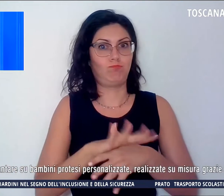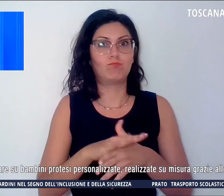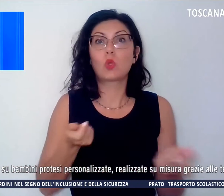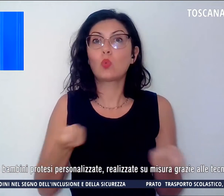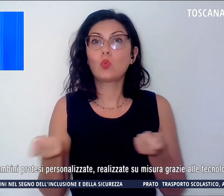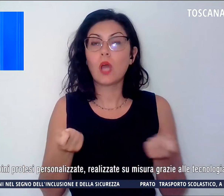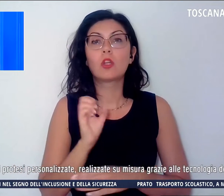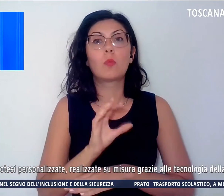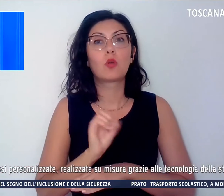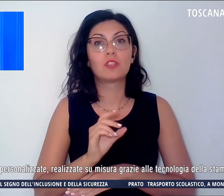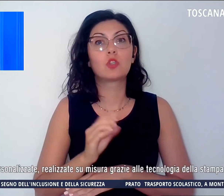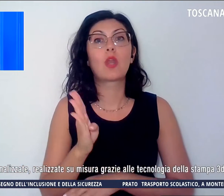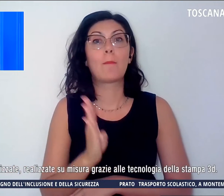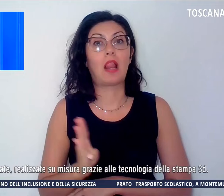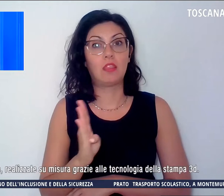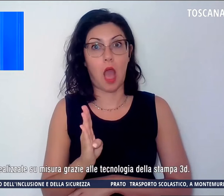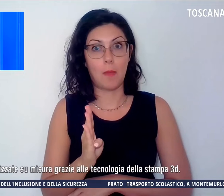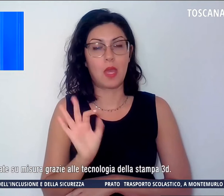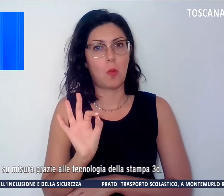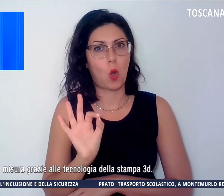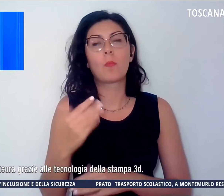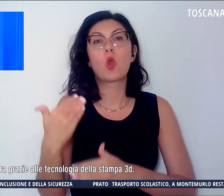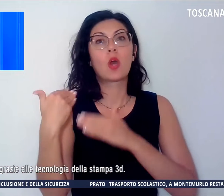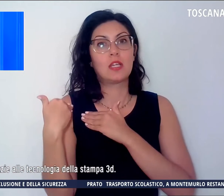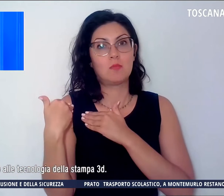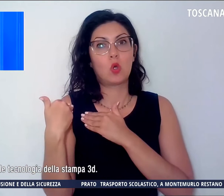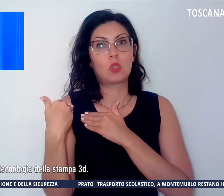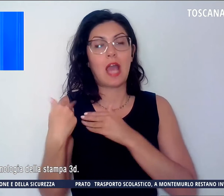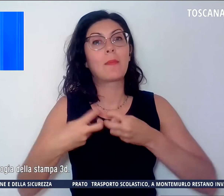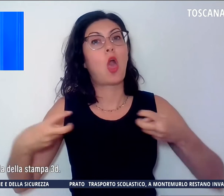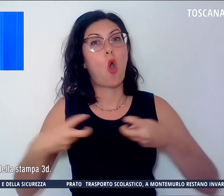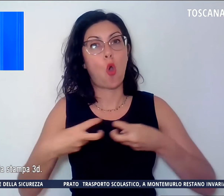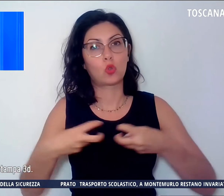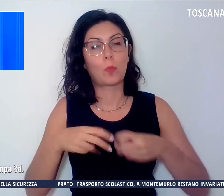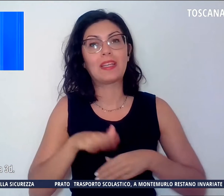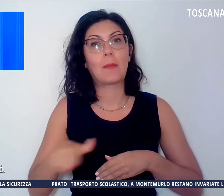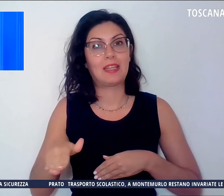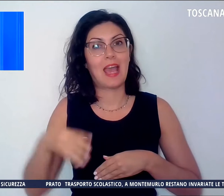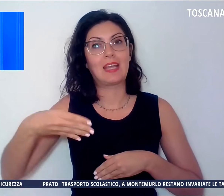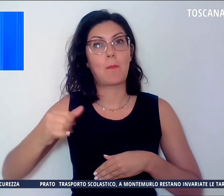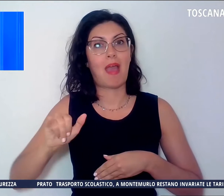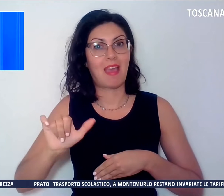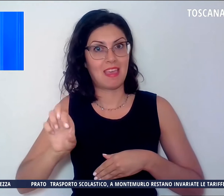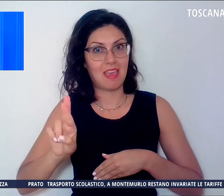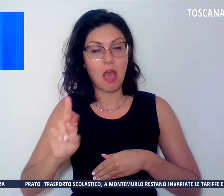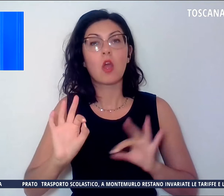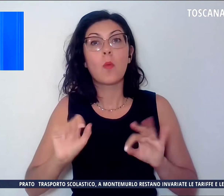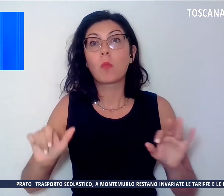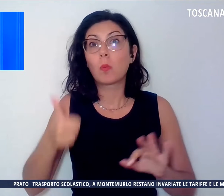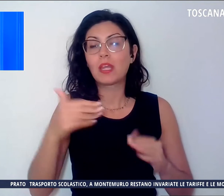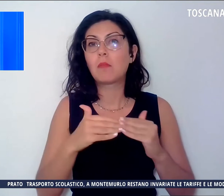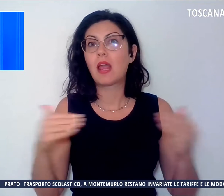Giovanni Beltrami, responsabile dell'ortopedia pediatrica del Meyer e tra i primi a livello